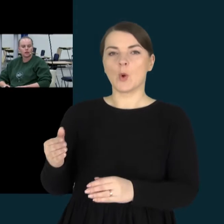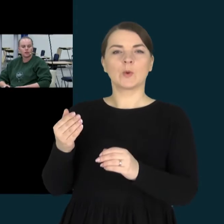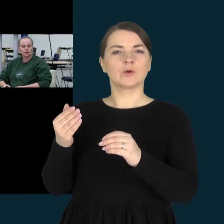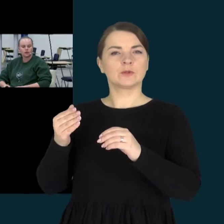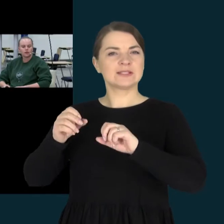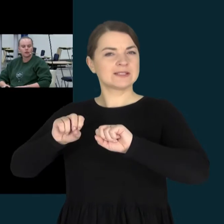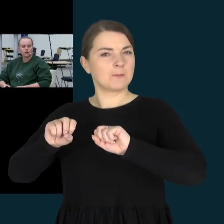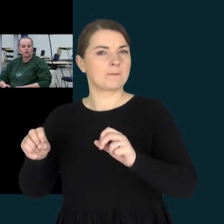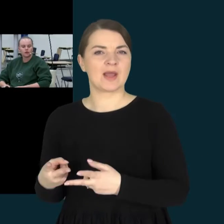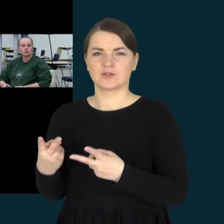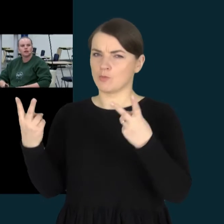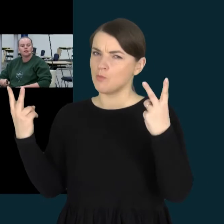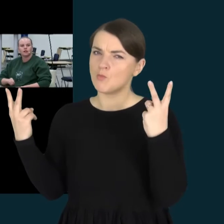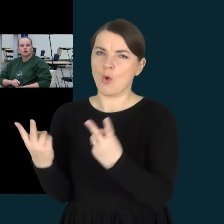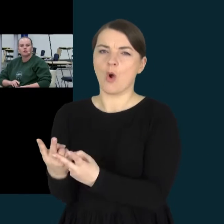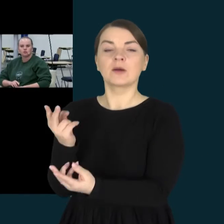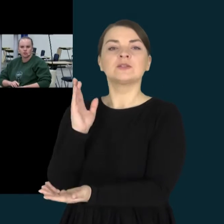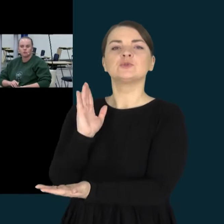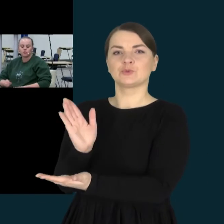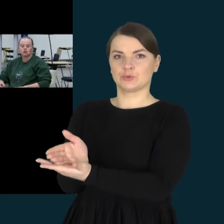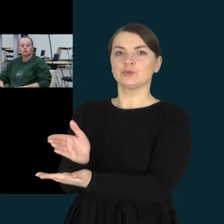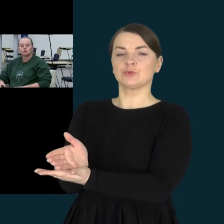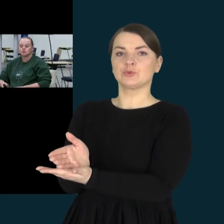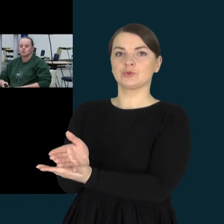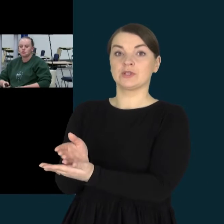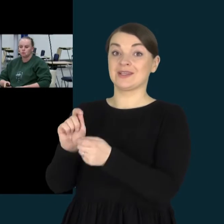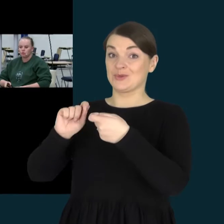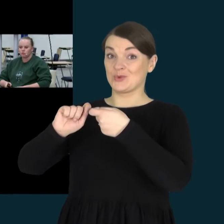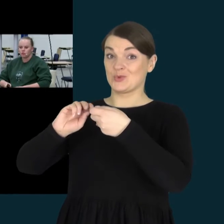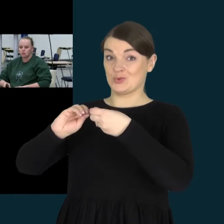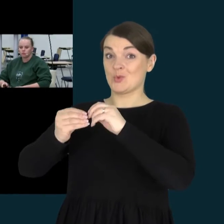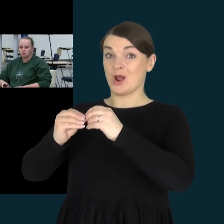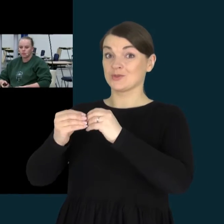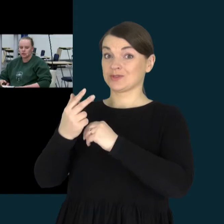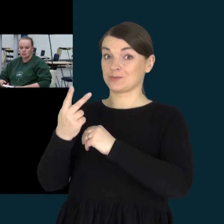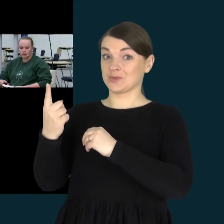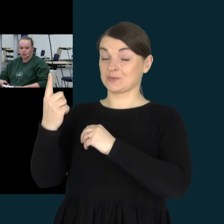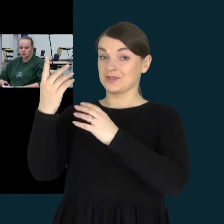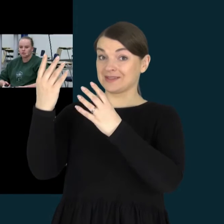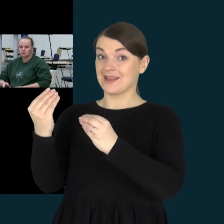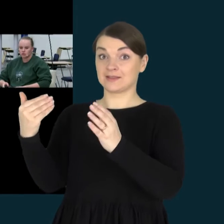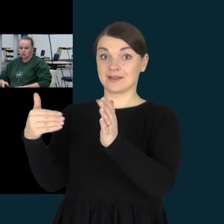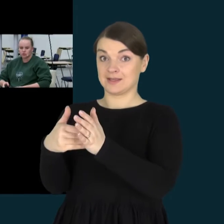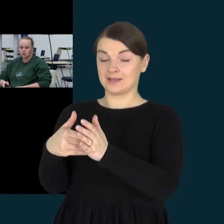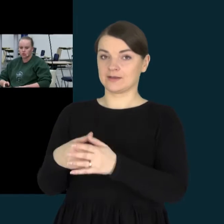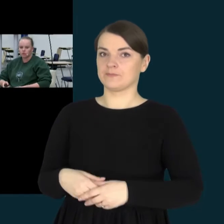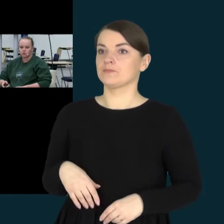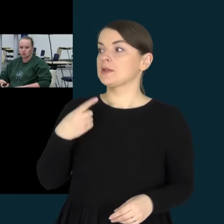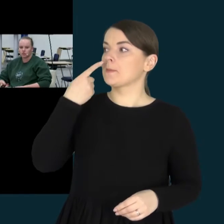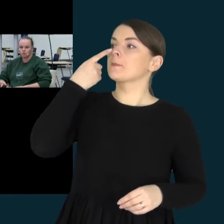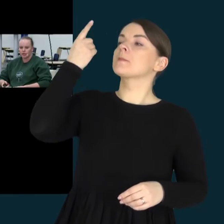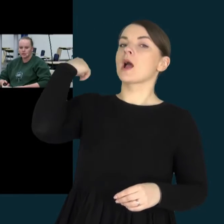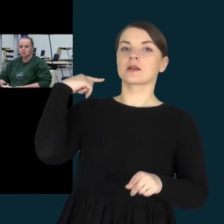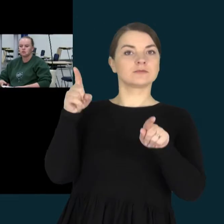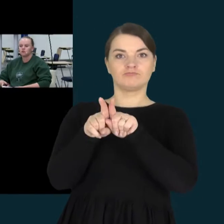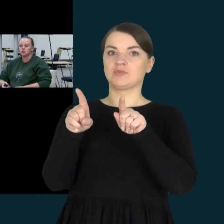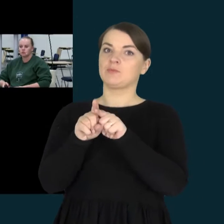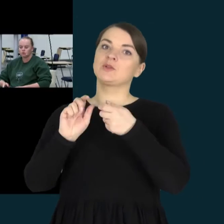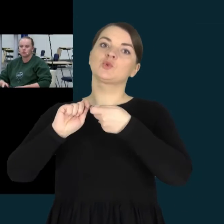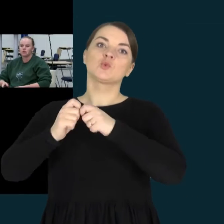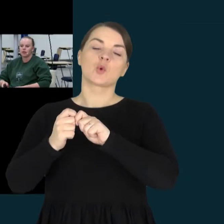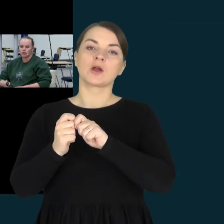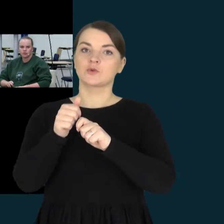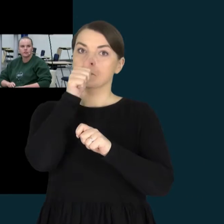poreikiai, gilus spets poreikiai. Kaip minėjau, iki gruodžio 31-os, bet praeitais metais, irgi gruodžio mėnesį,